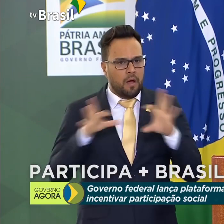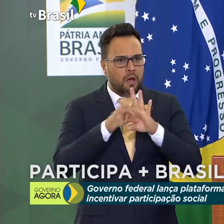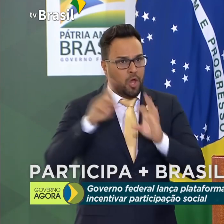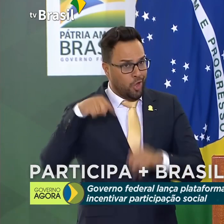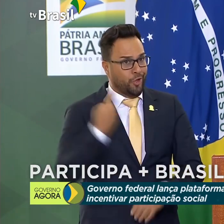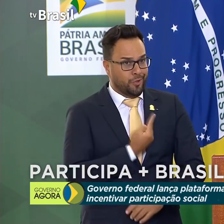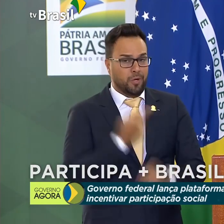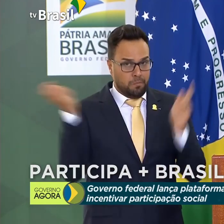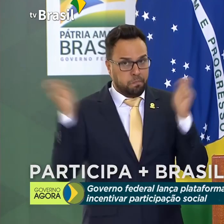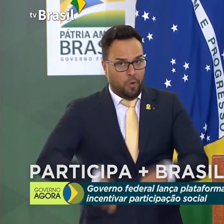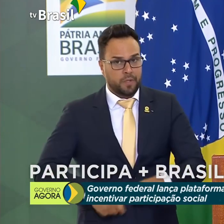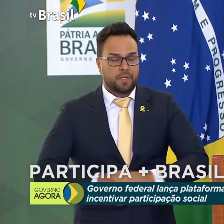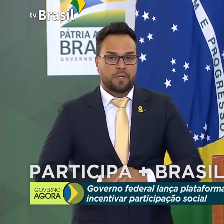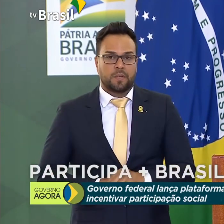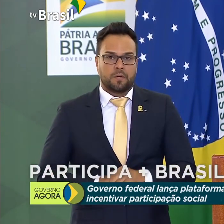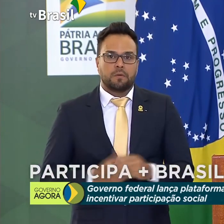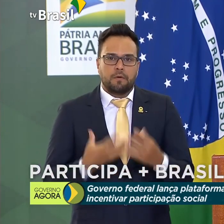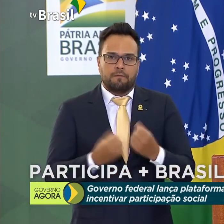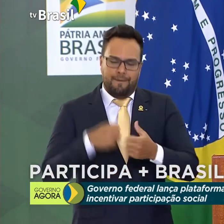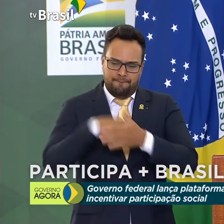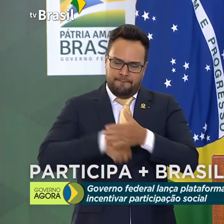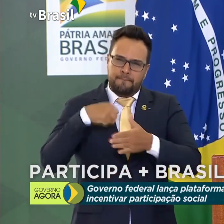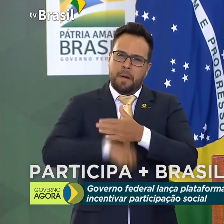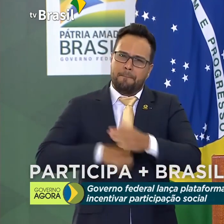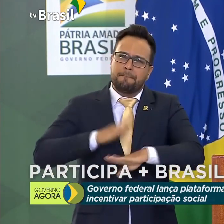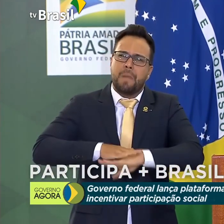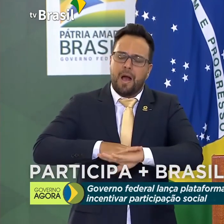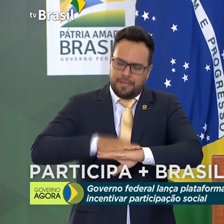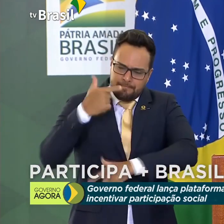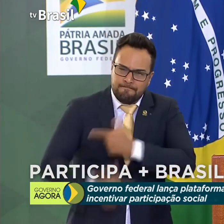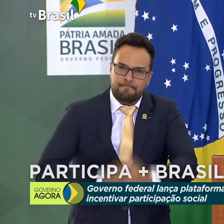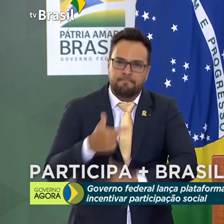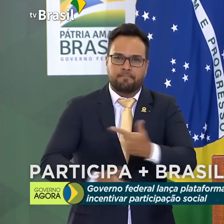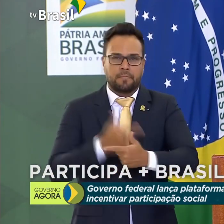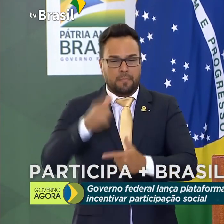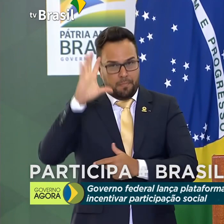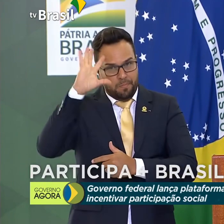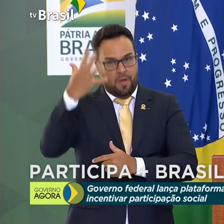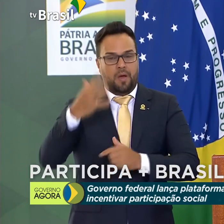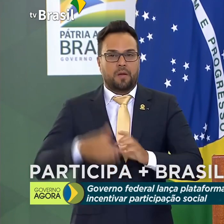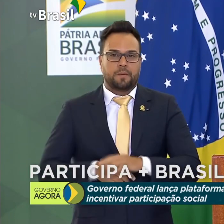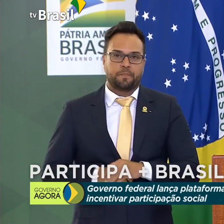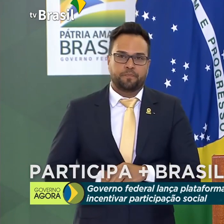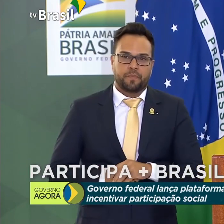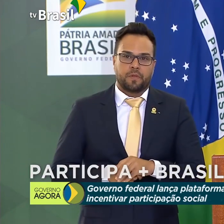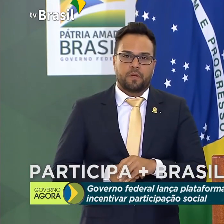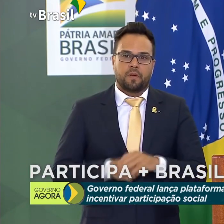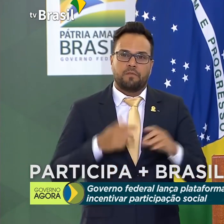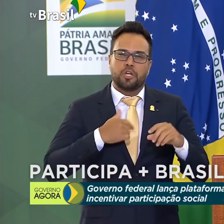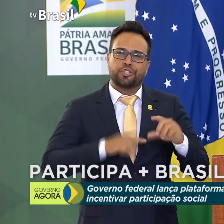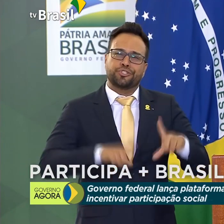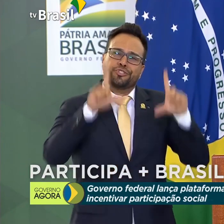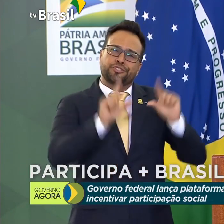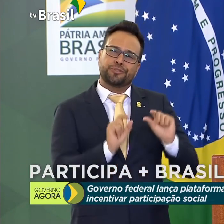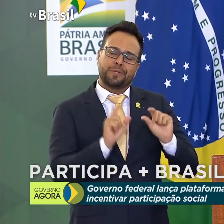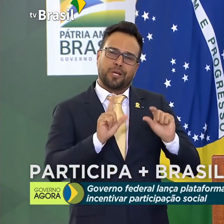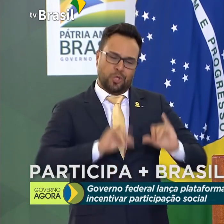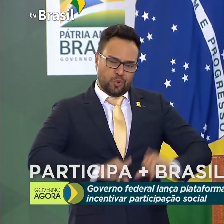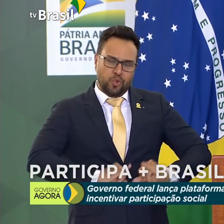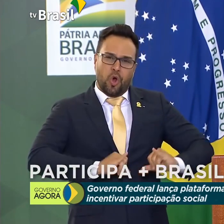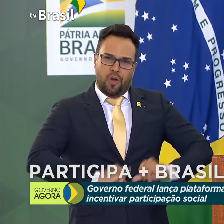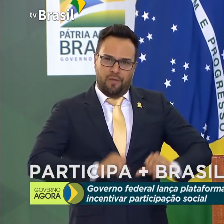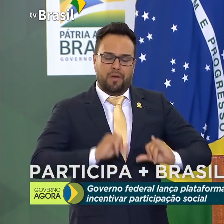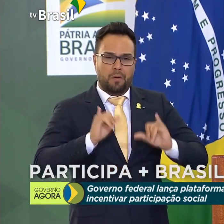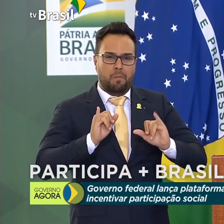isso. Vamos buscando cada vez mais soluções e atenuar a vida difícil que a se encontra,